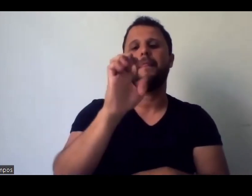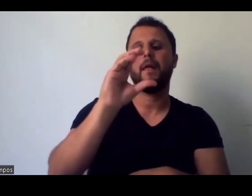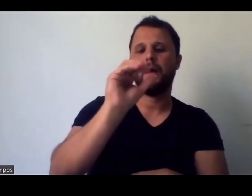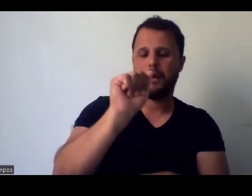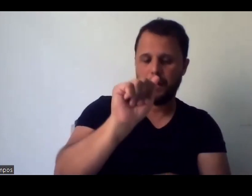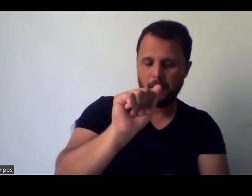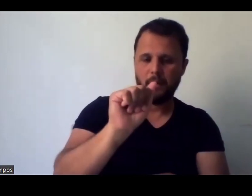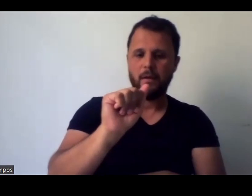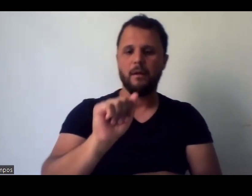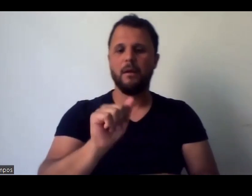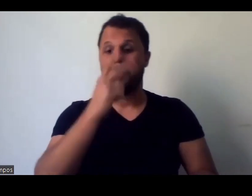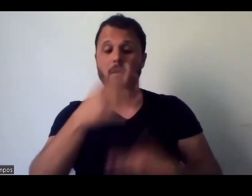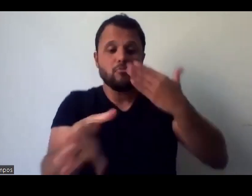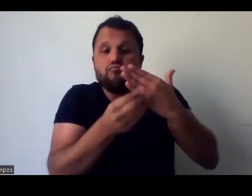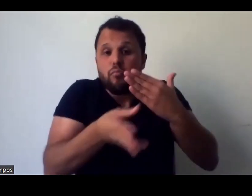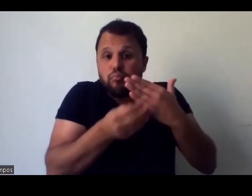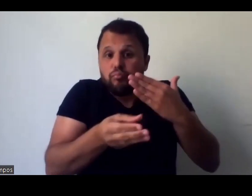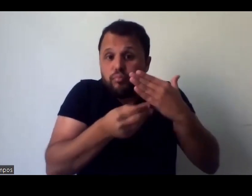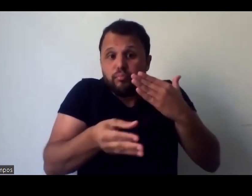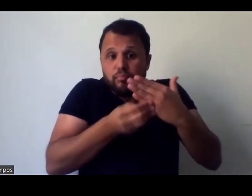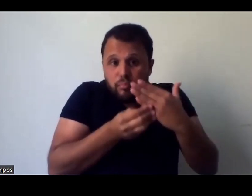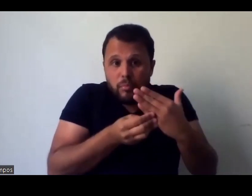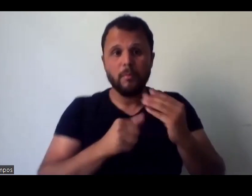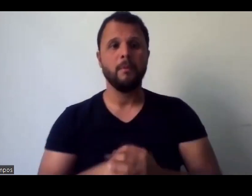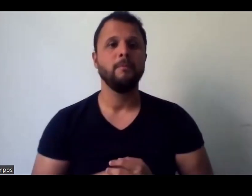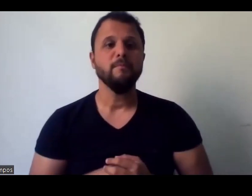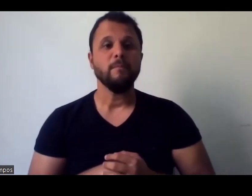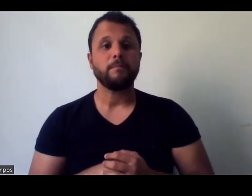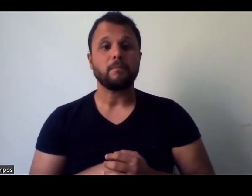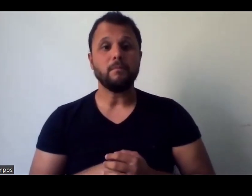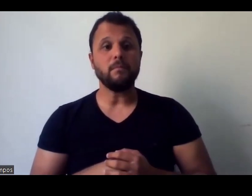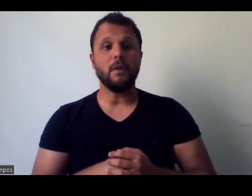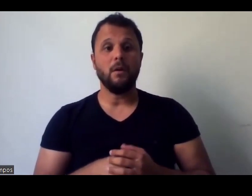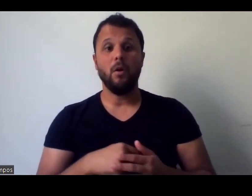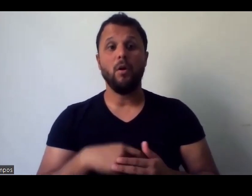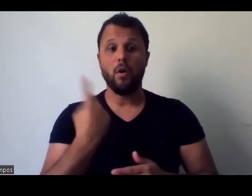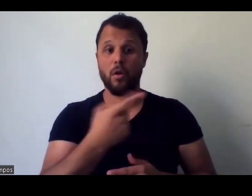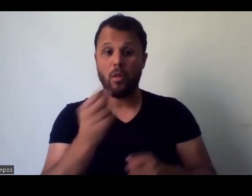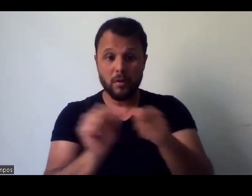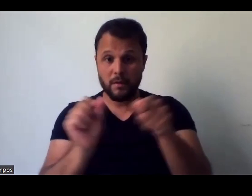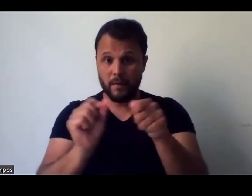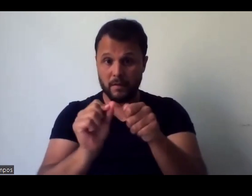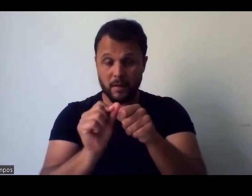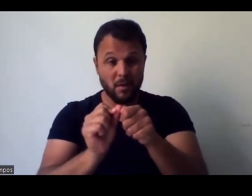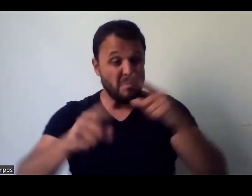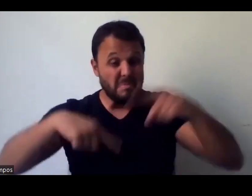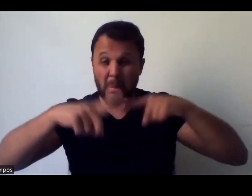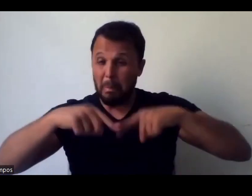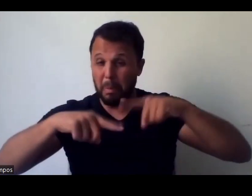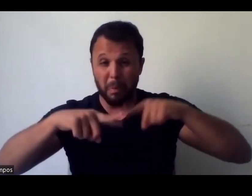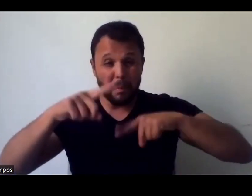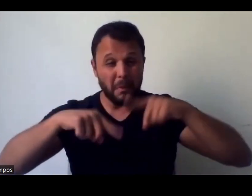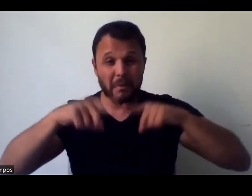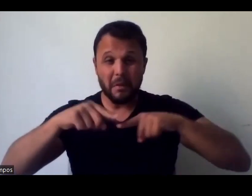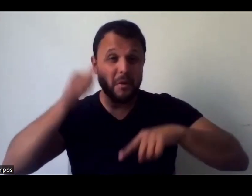e a gente sabe, pra quem não sabe, quem tá sabendo agora, que a gente faz muito material de audiodescrição